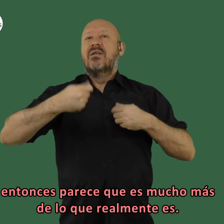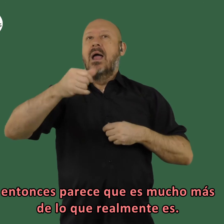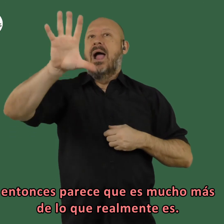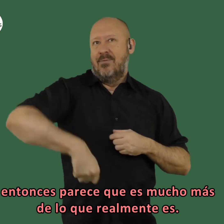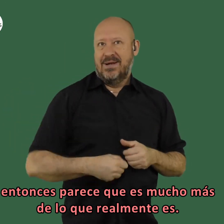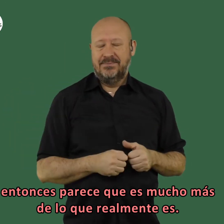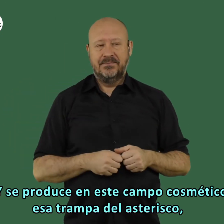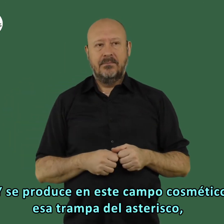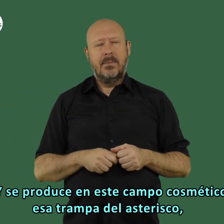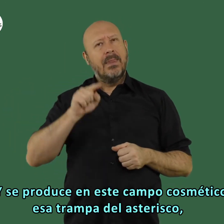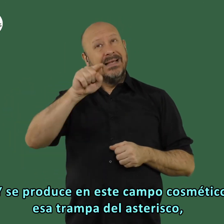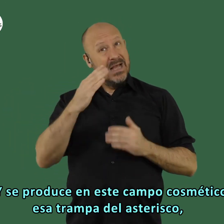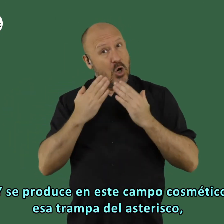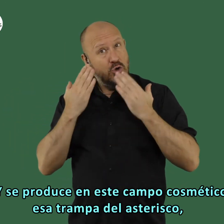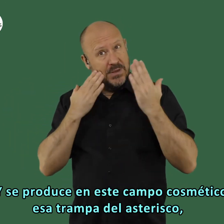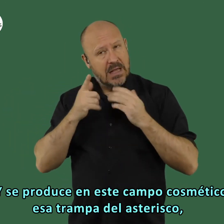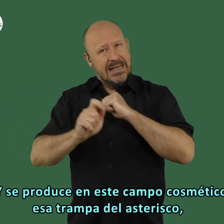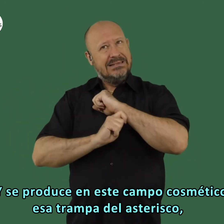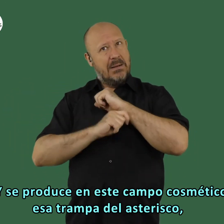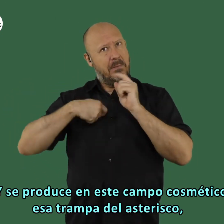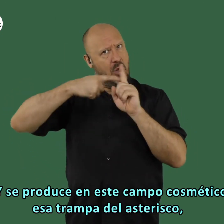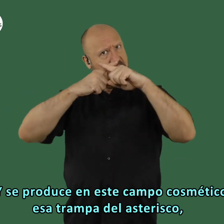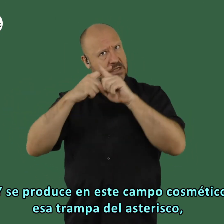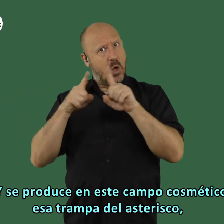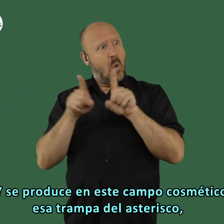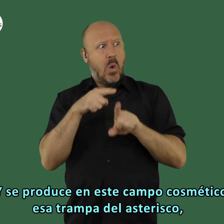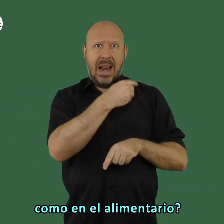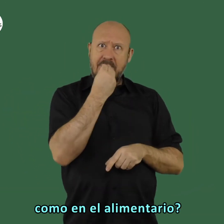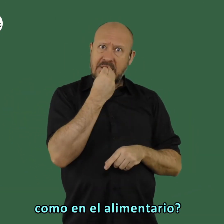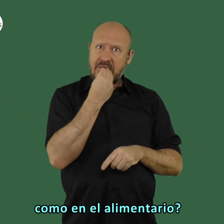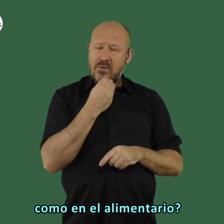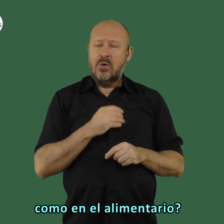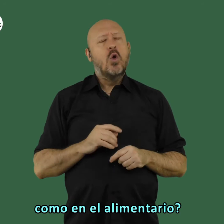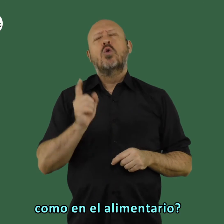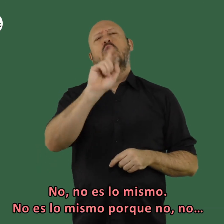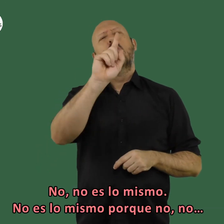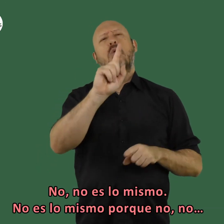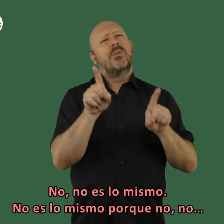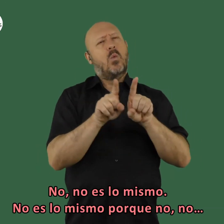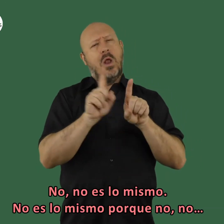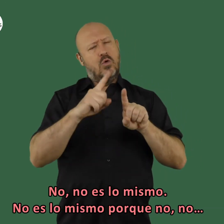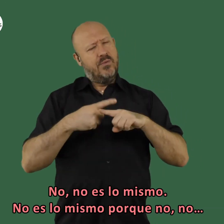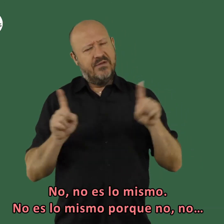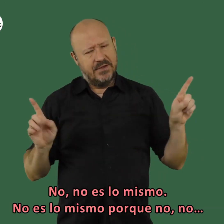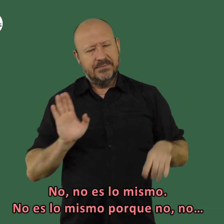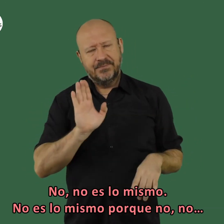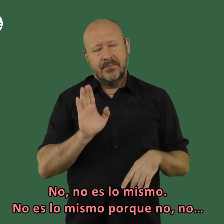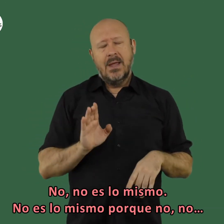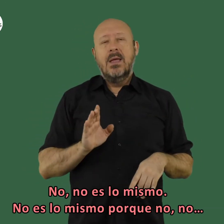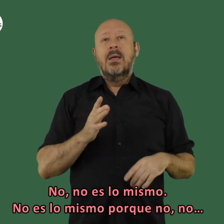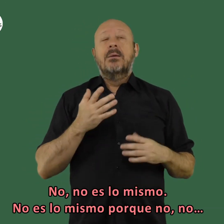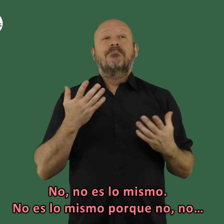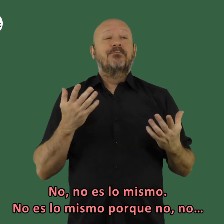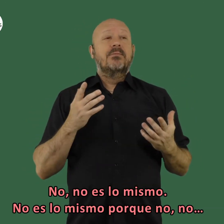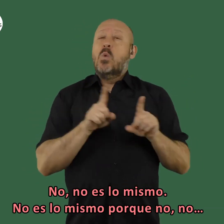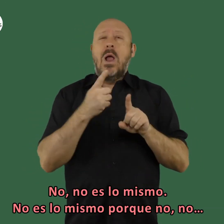más de lo que realmente es y se produce en este campo cosmético esa trampa del asterisco como en el alimentario no no es lo mismo no es lo mismo